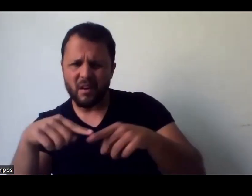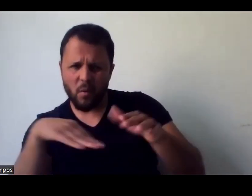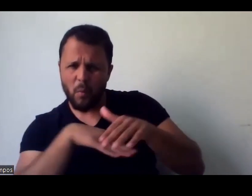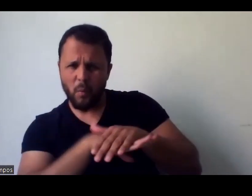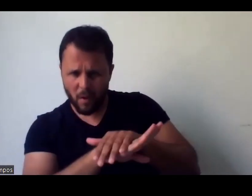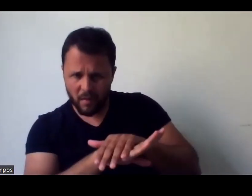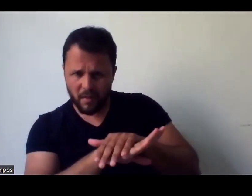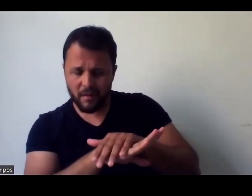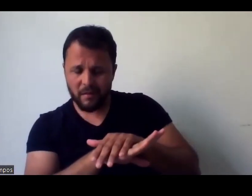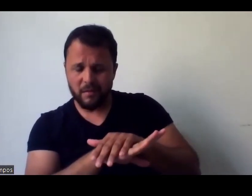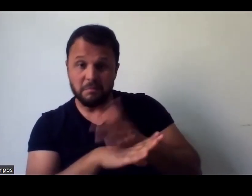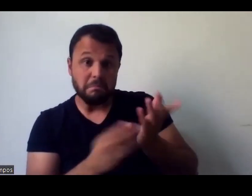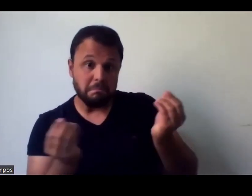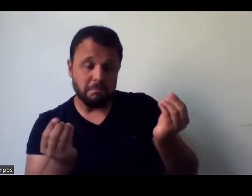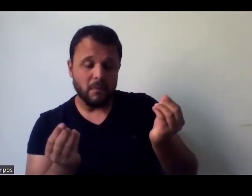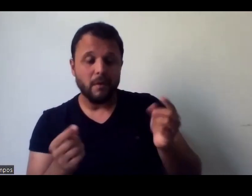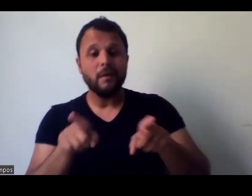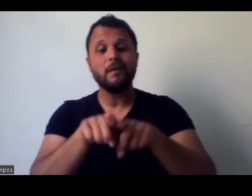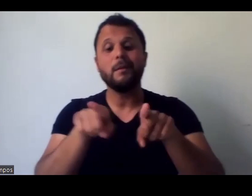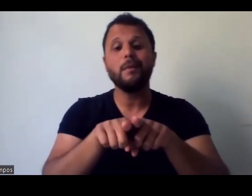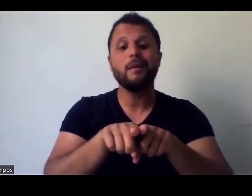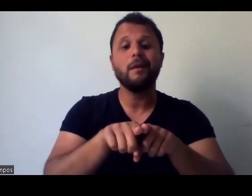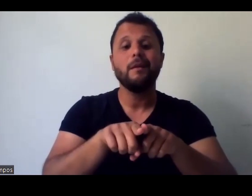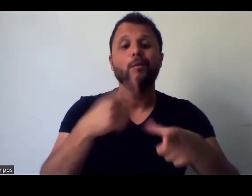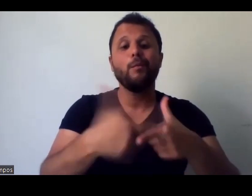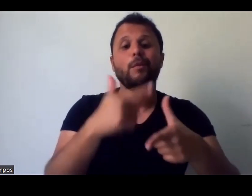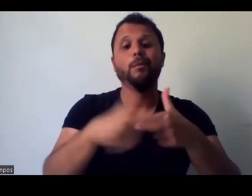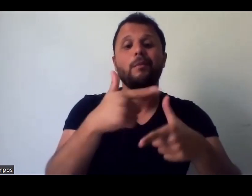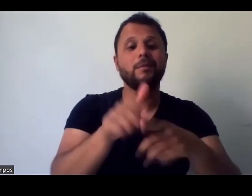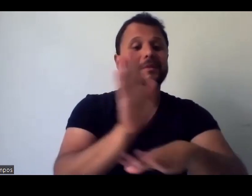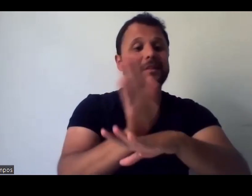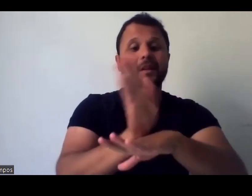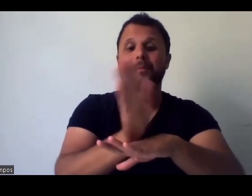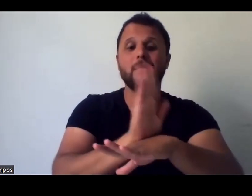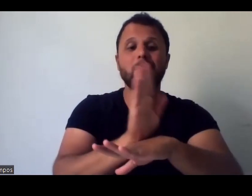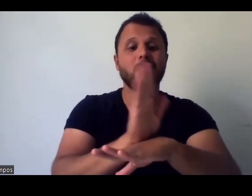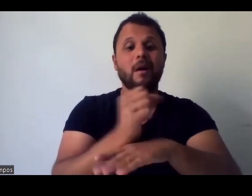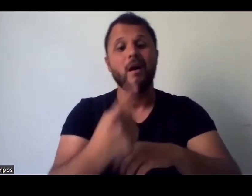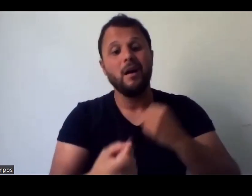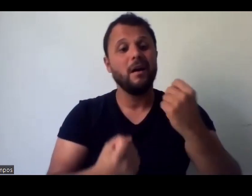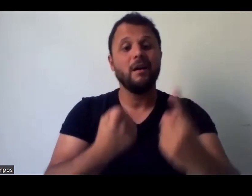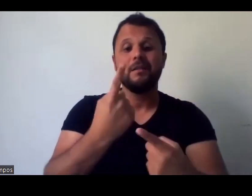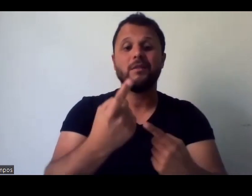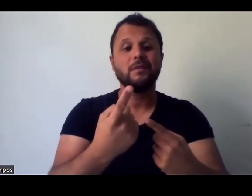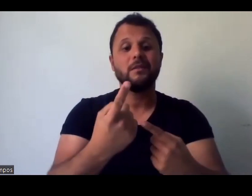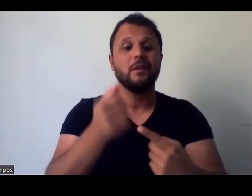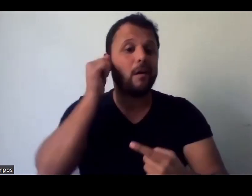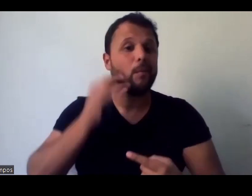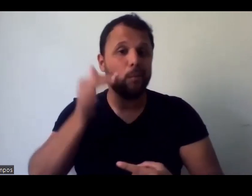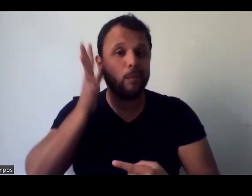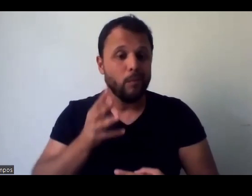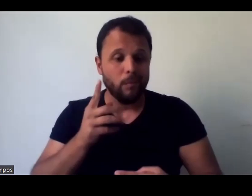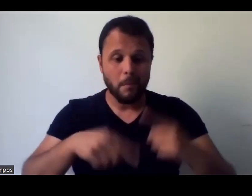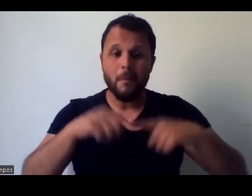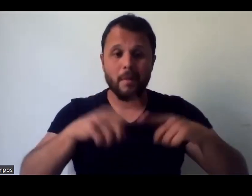cinema que, às vezes, nem é exibido, então, o público-alvo não tem acesso ao dinheiro público que foi gasto com isso, e a